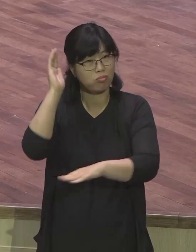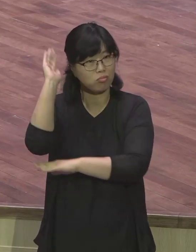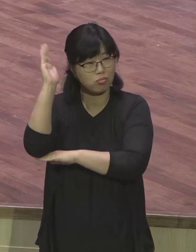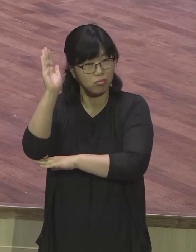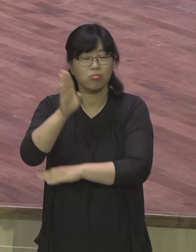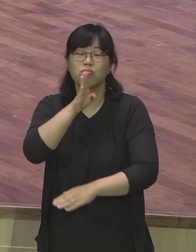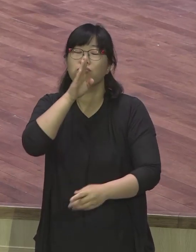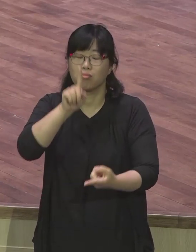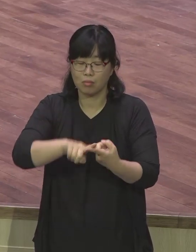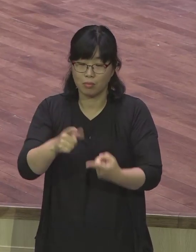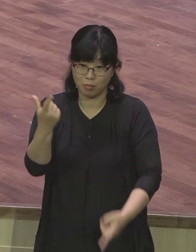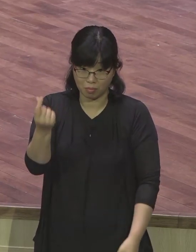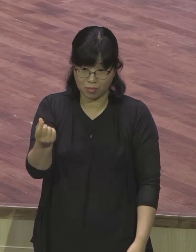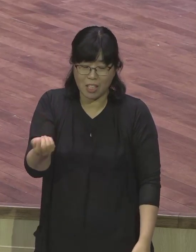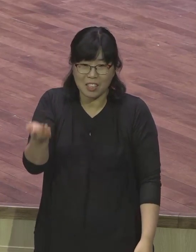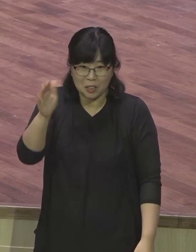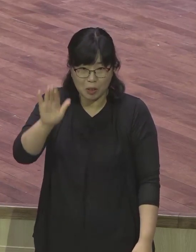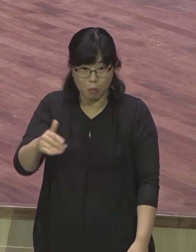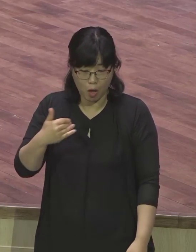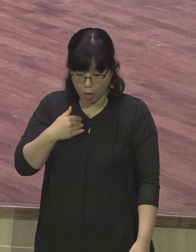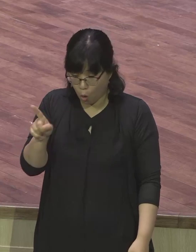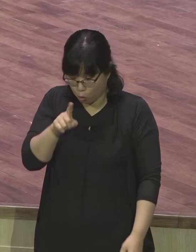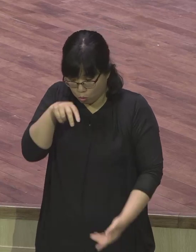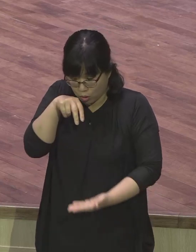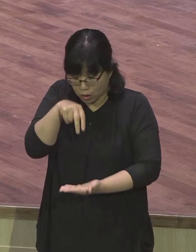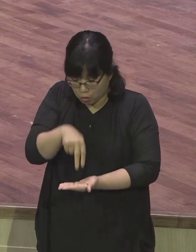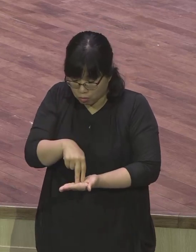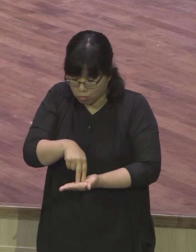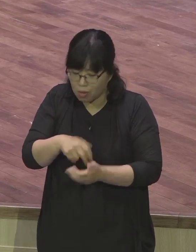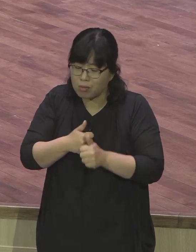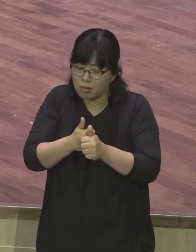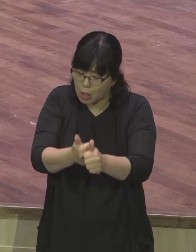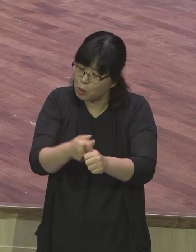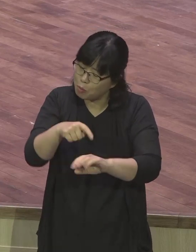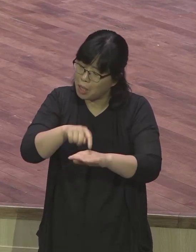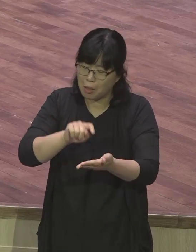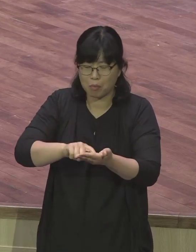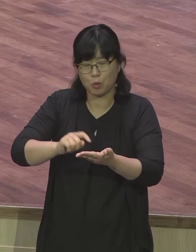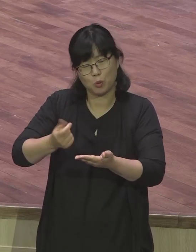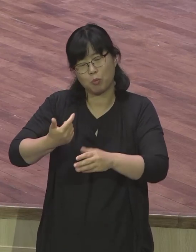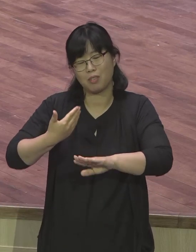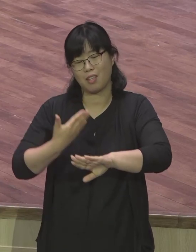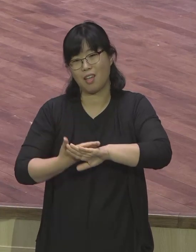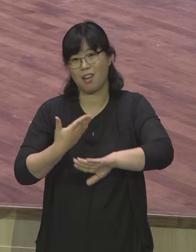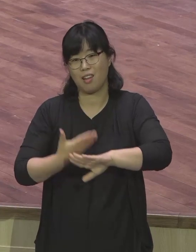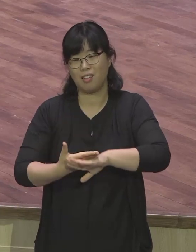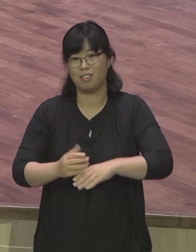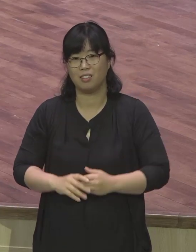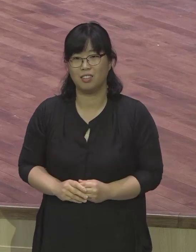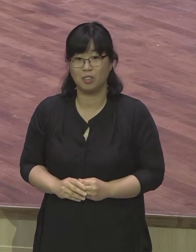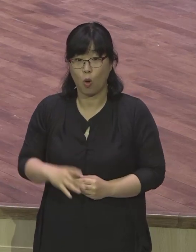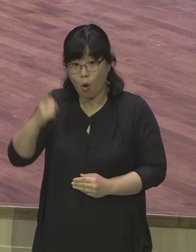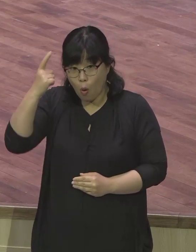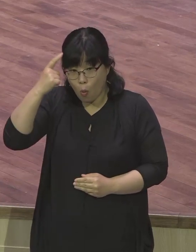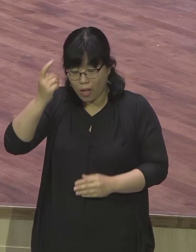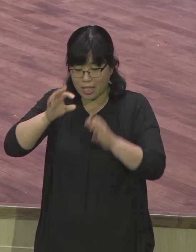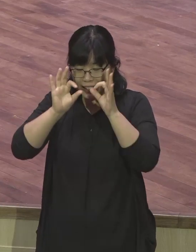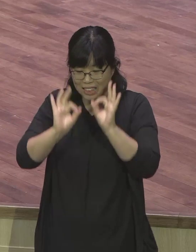마음의 상태가 달라지겠지요 제가 생각하는 우리 금요기도회는 우리 단임 목사님께서 우리 교회의